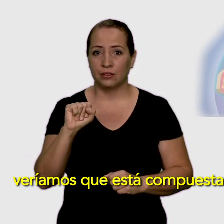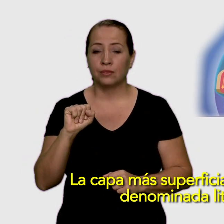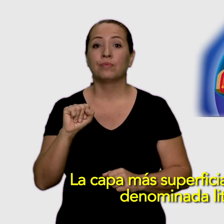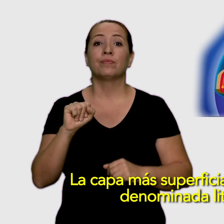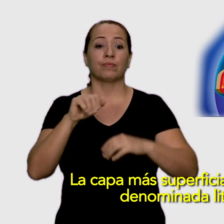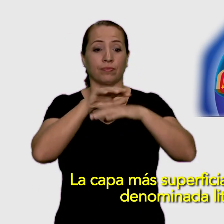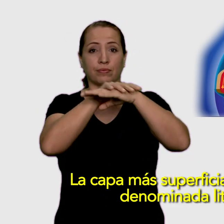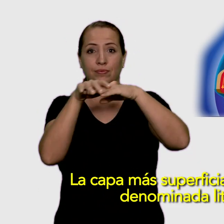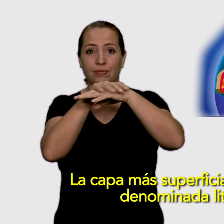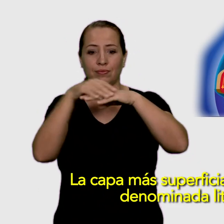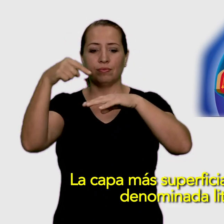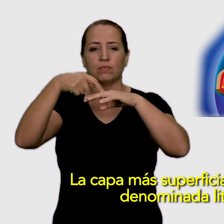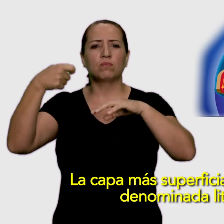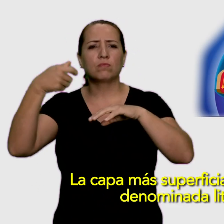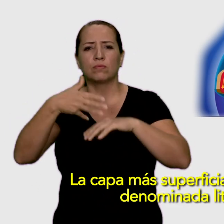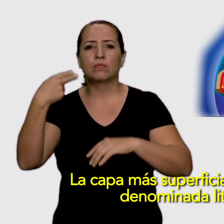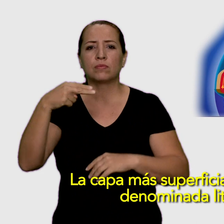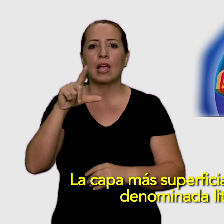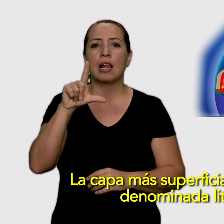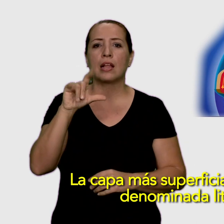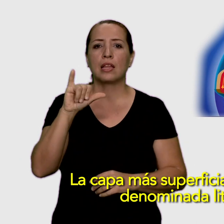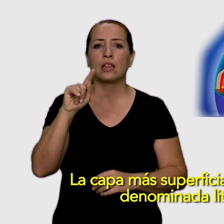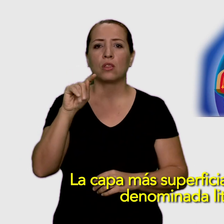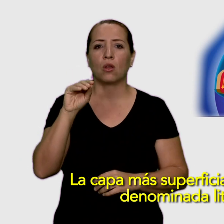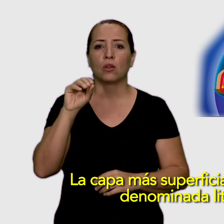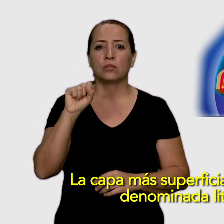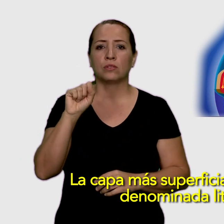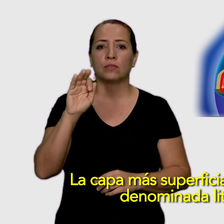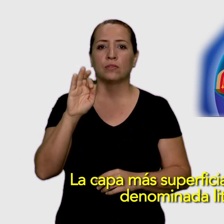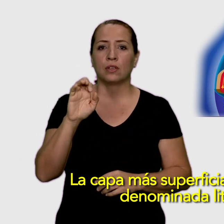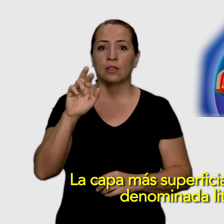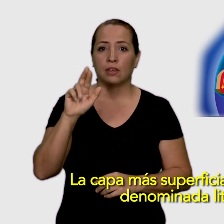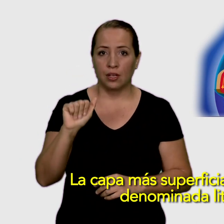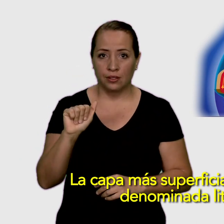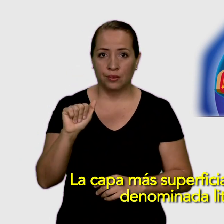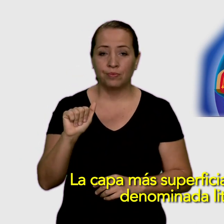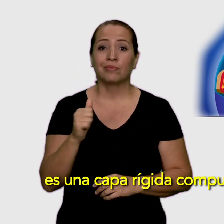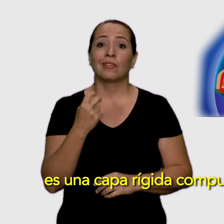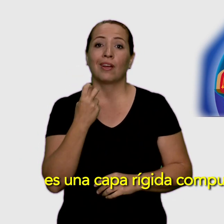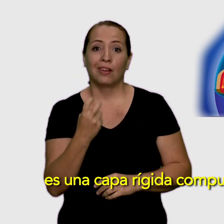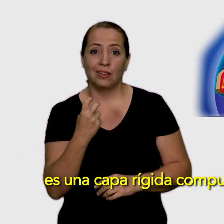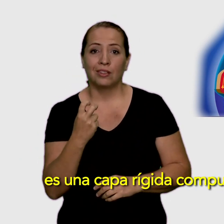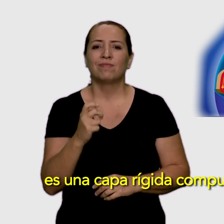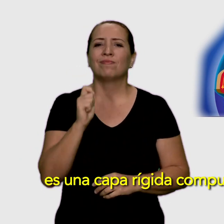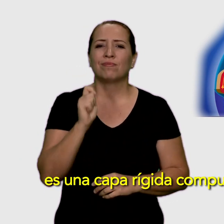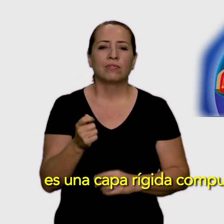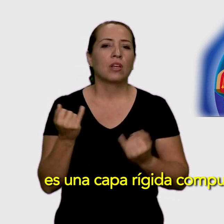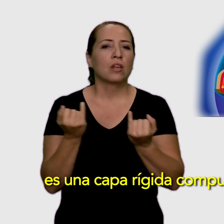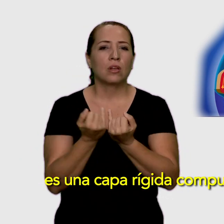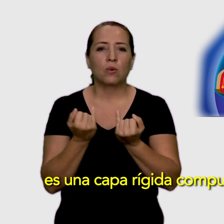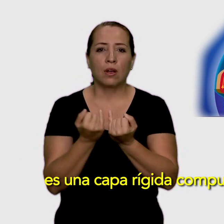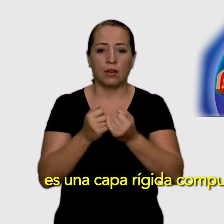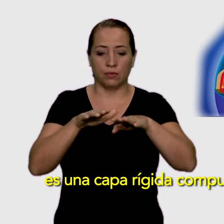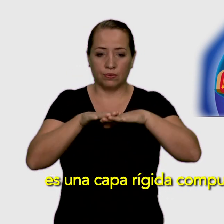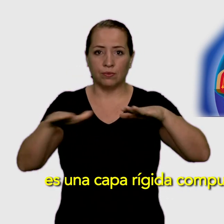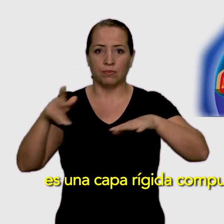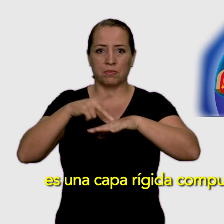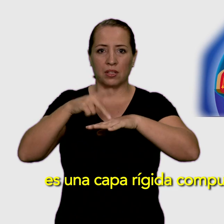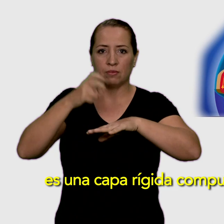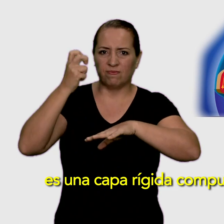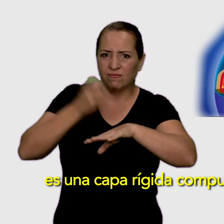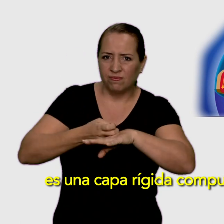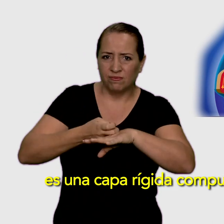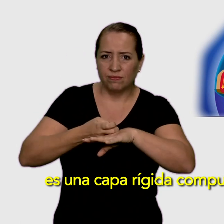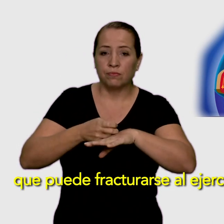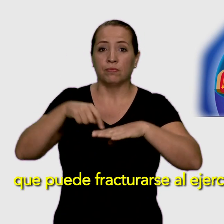La capa más superficial de la Tierra, denominada litósfera, es una capa rígida compuesta